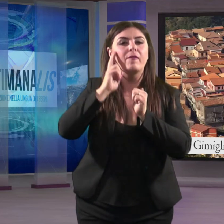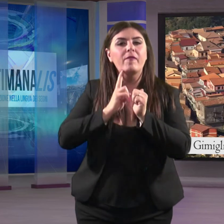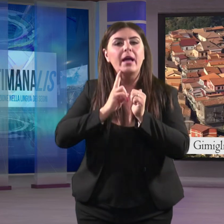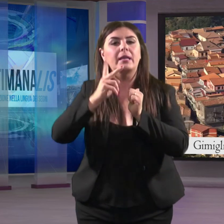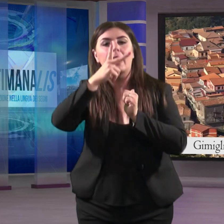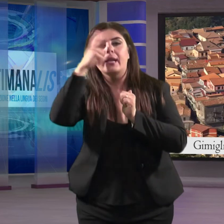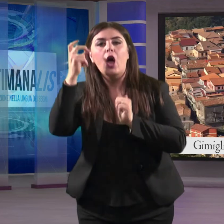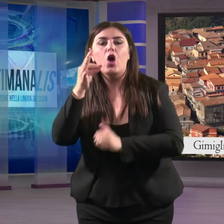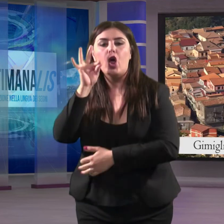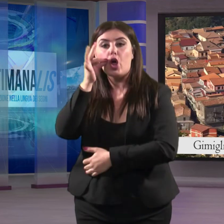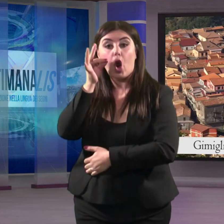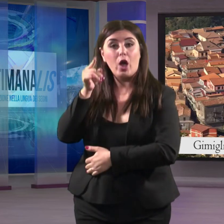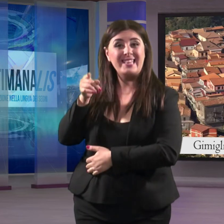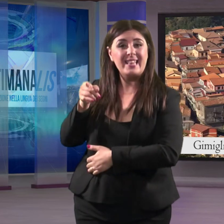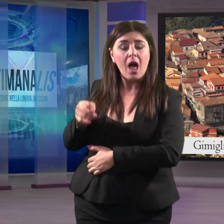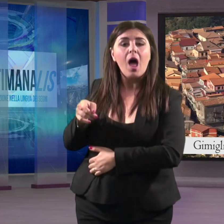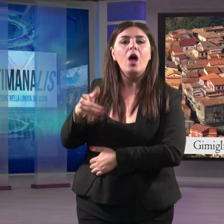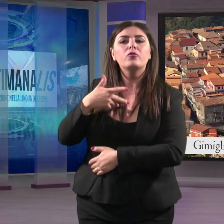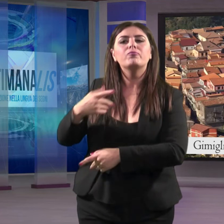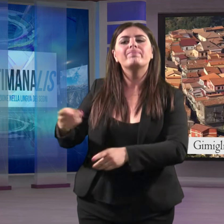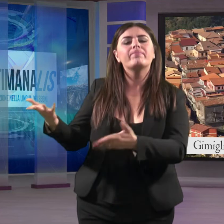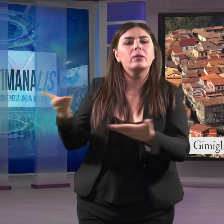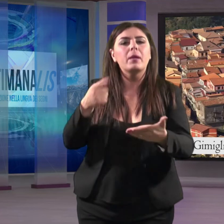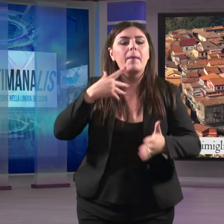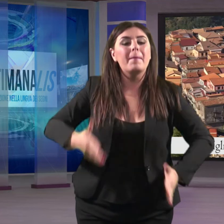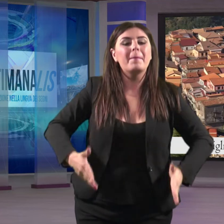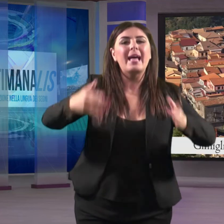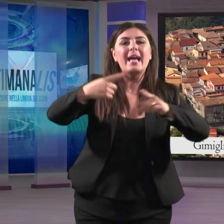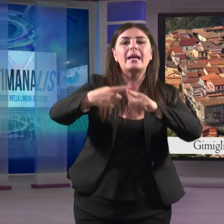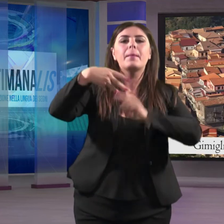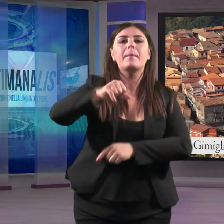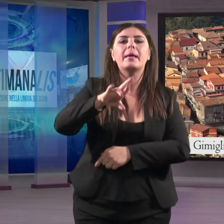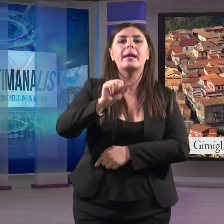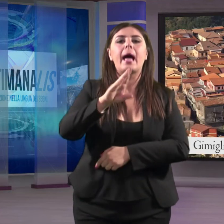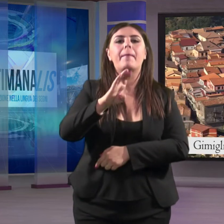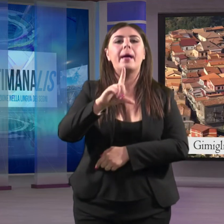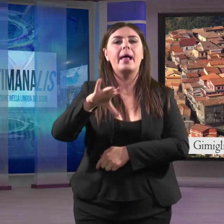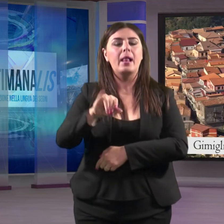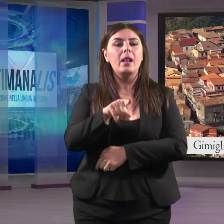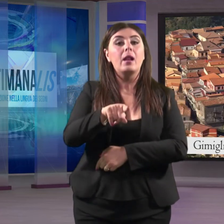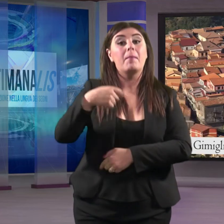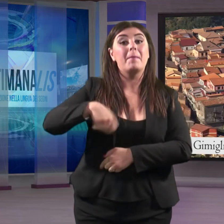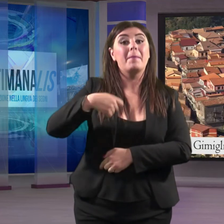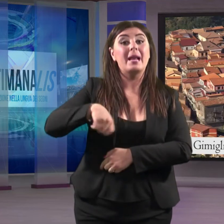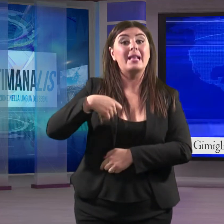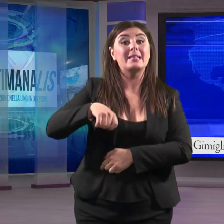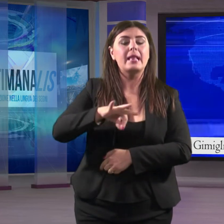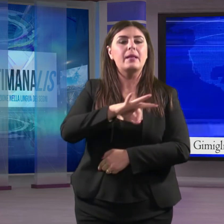sarà ospitato nell'ex Palazzo Mirabelli, di proprietà del Presidente Emerito della Corte Costituzionale,